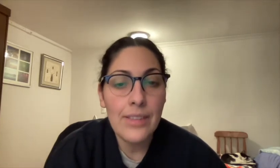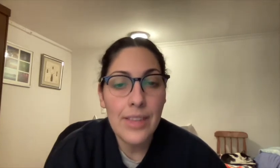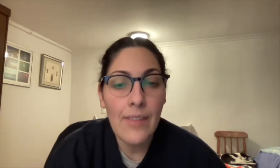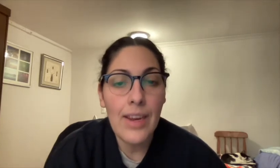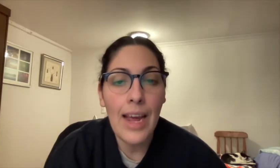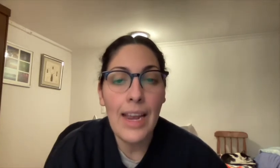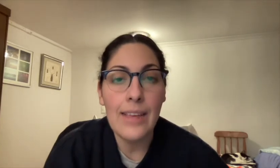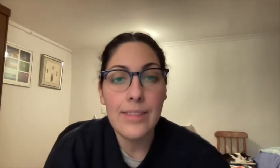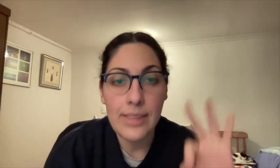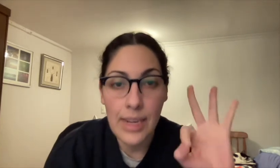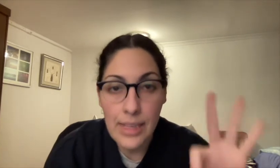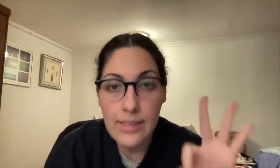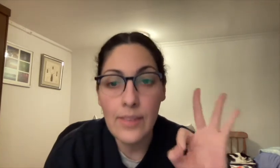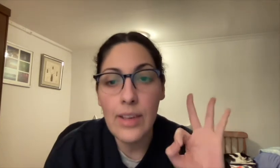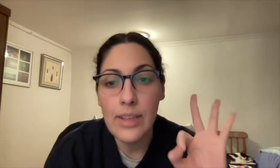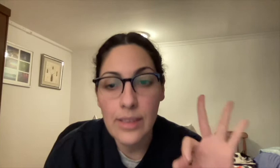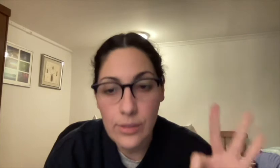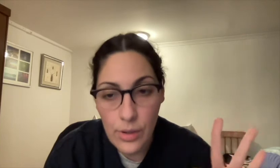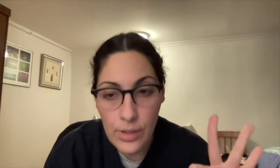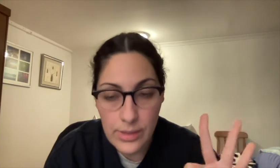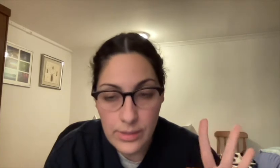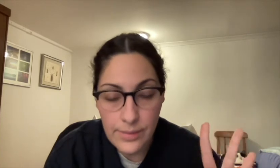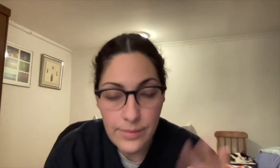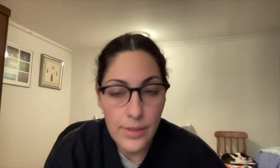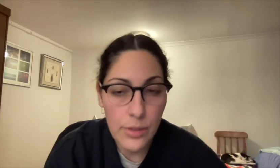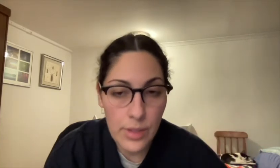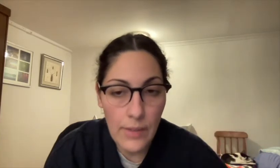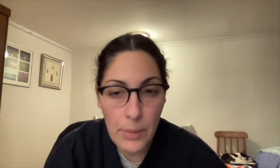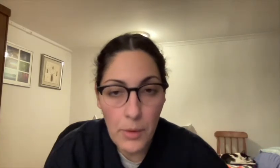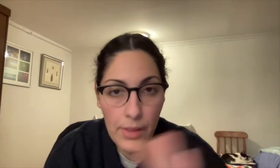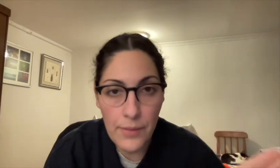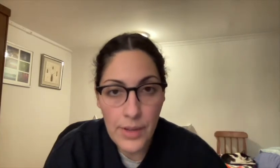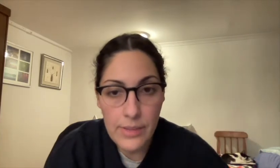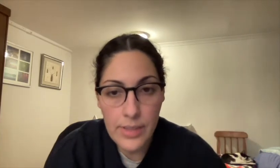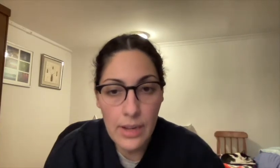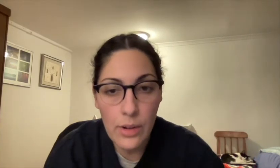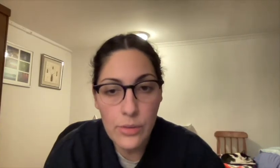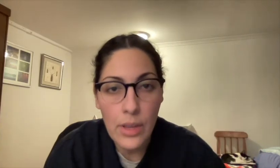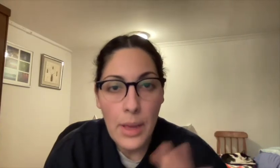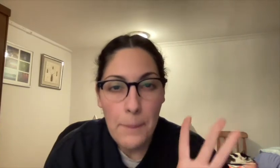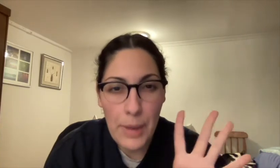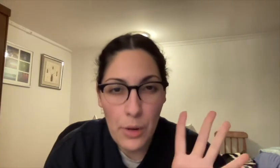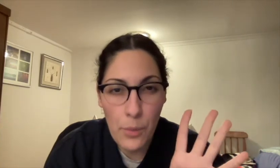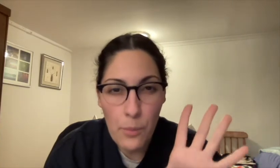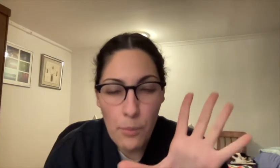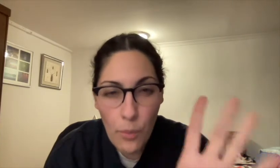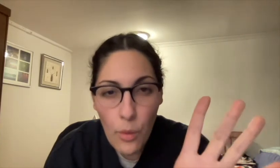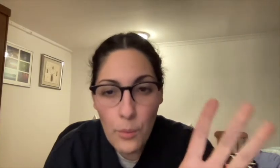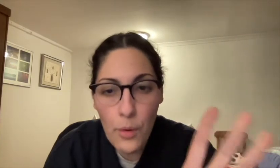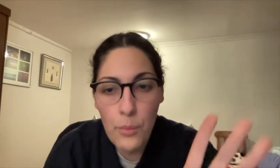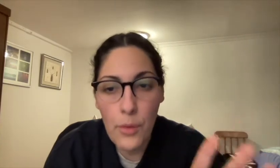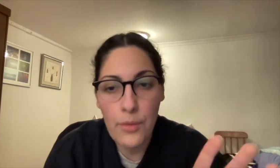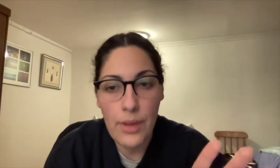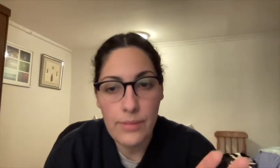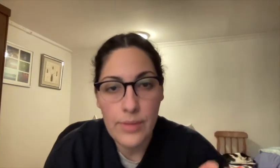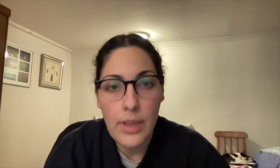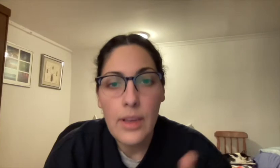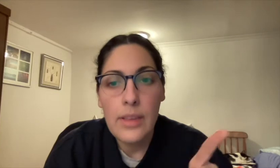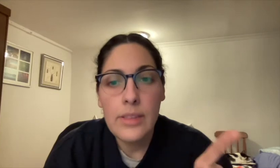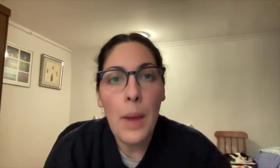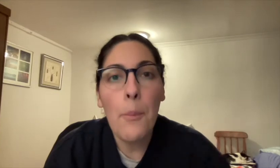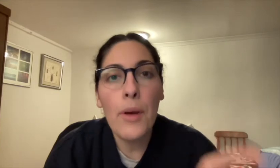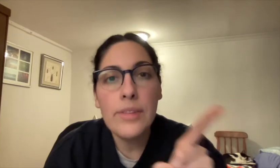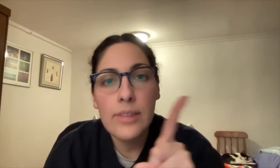diferenciaban a las tres civilizaciones. O sea, vamos a diferenciarlos, pero muy, muy, muy bien.